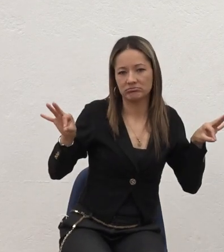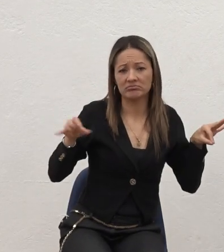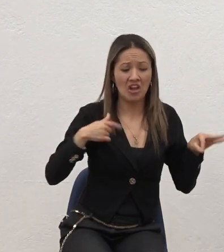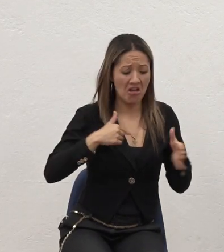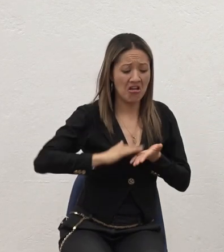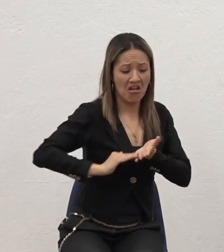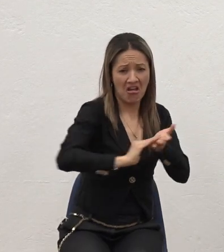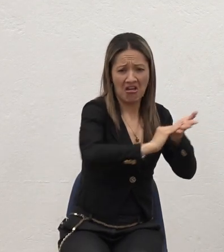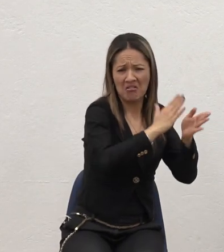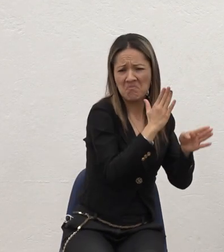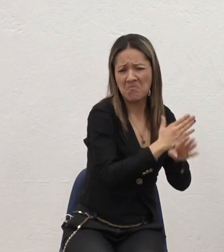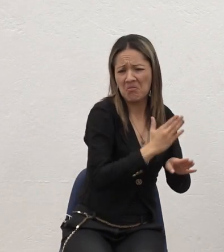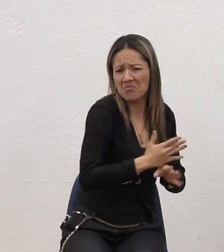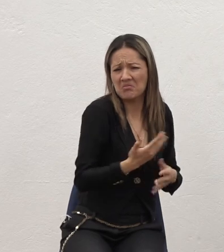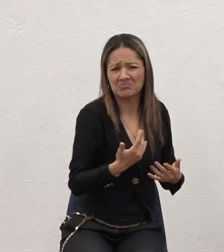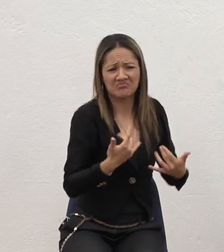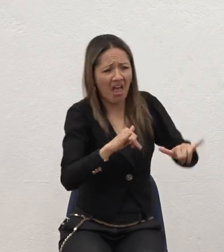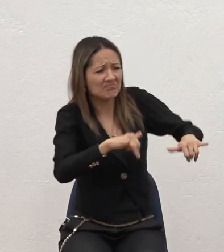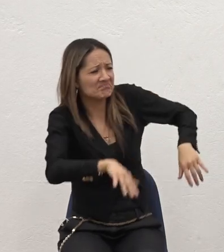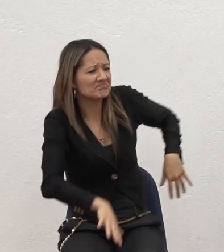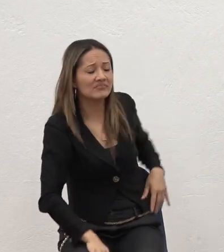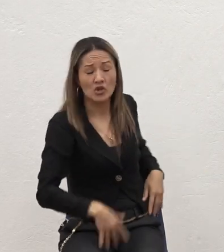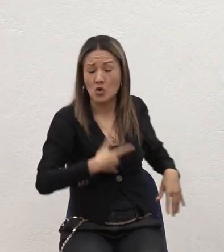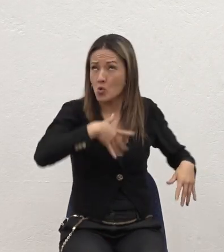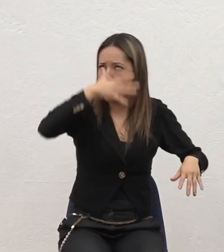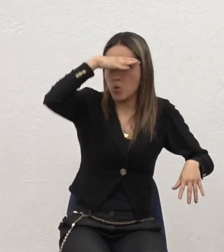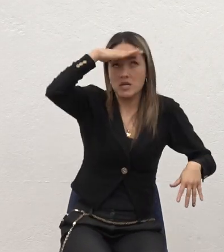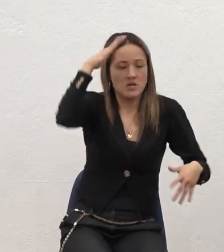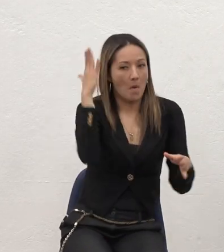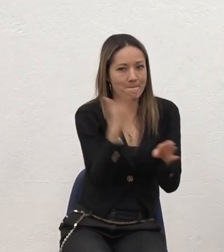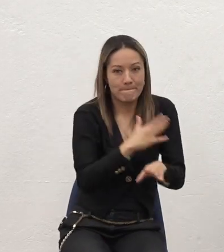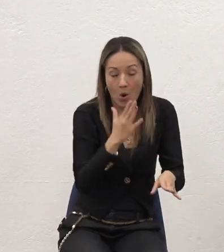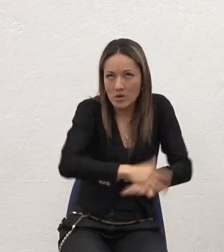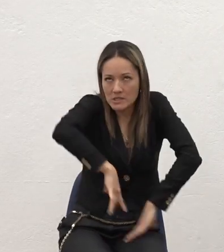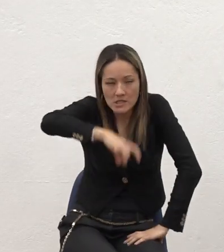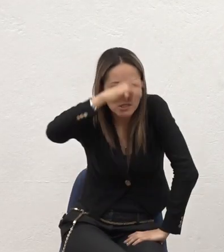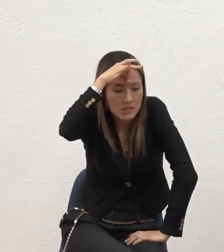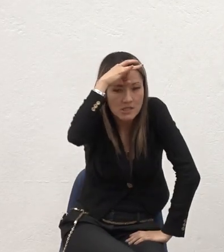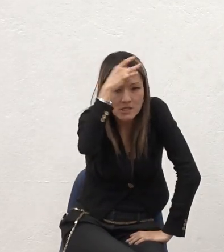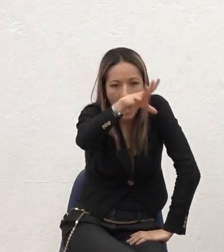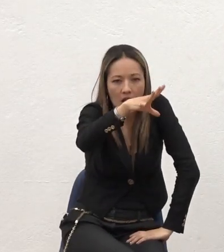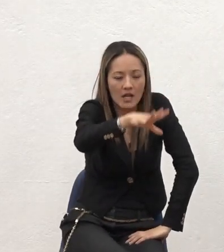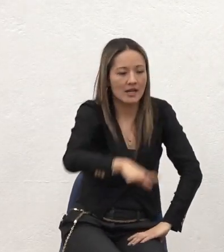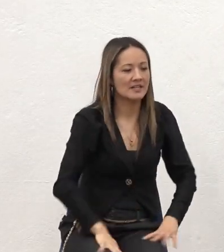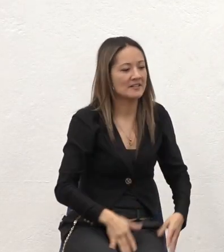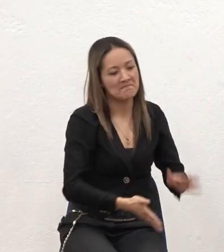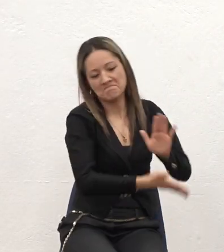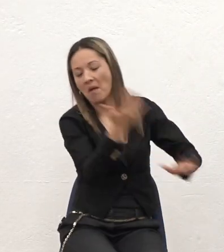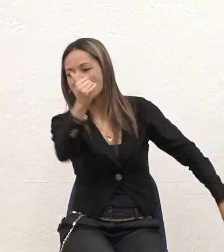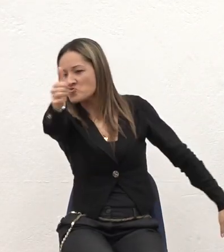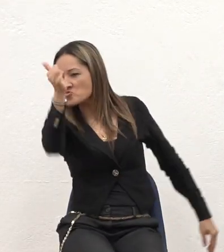problemas Imagínense Yo decía No tengo unos problemas Tan bravos Que me voy a ir tomar Tres días Para solucionarlos